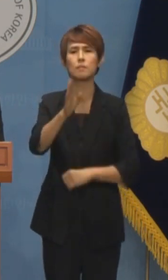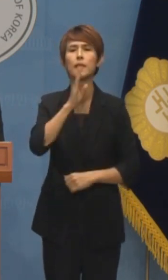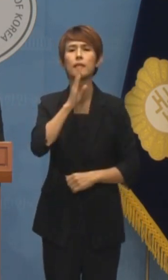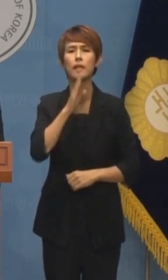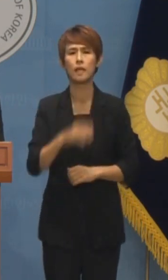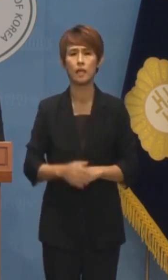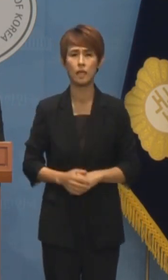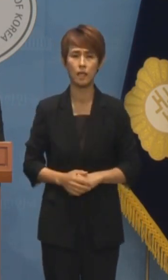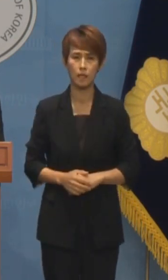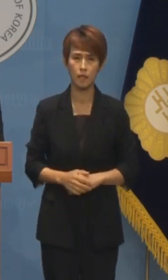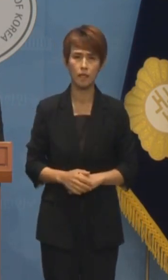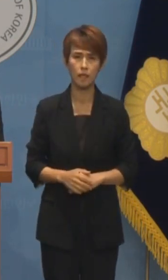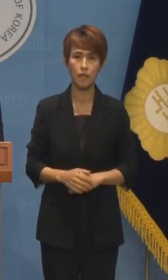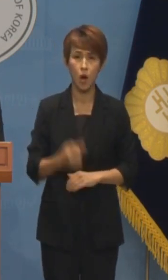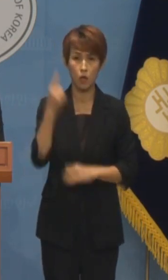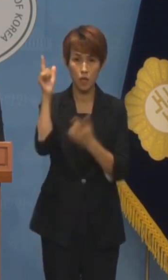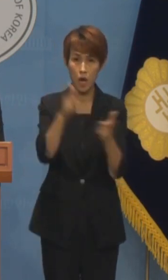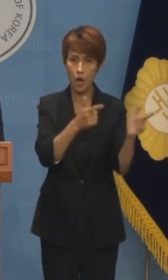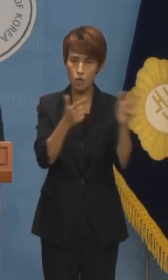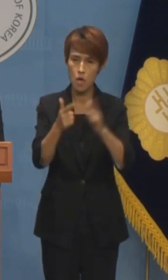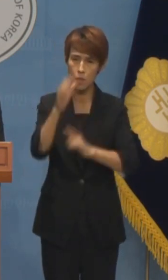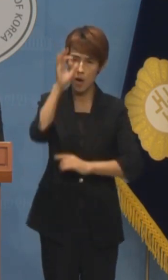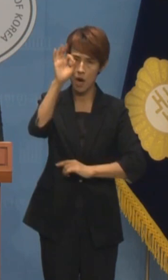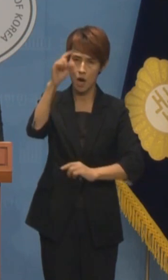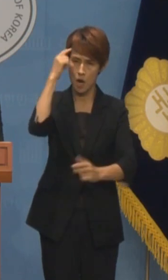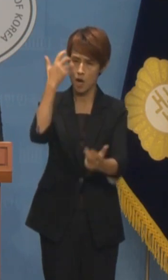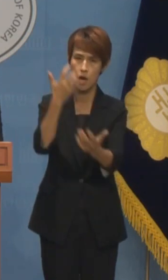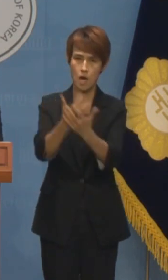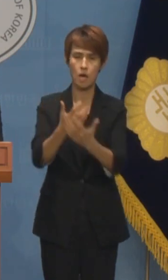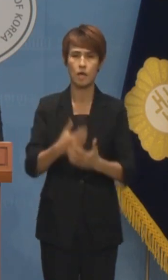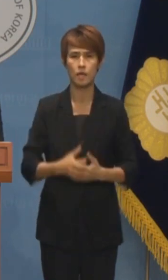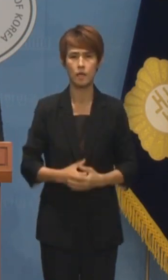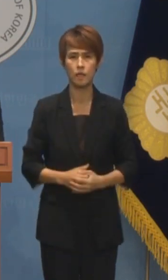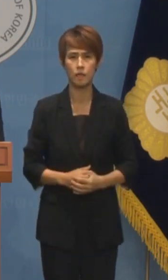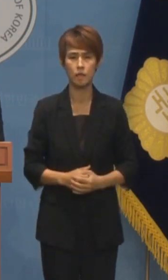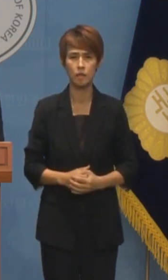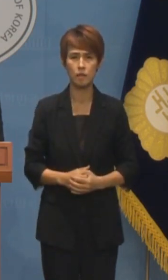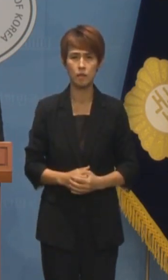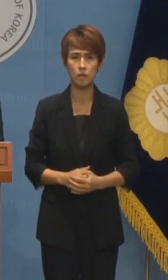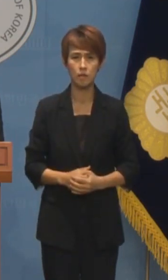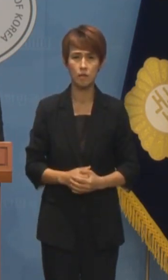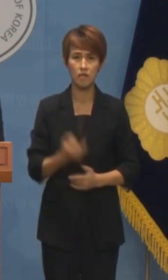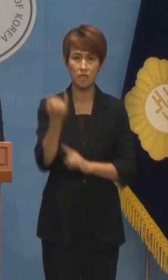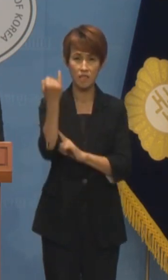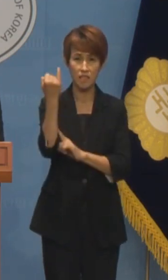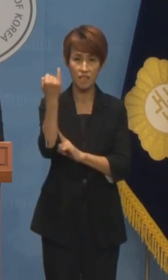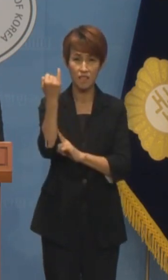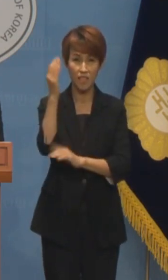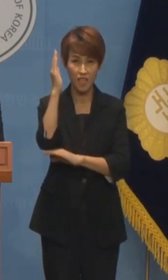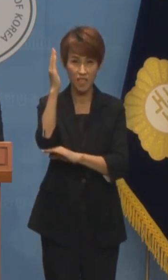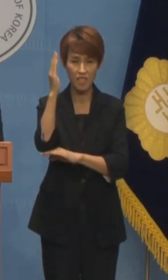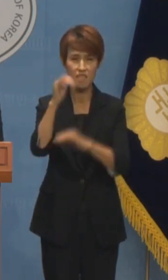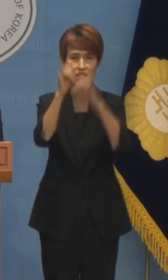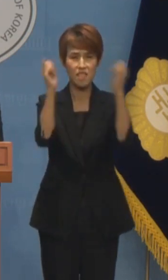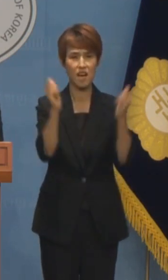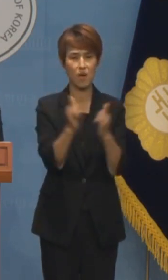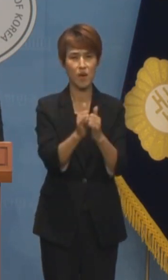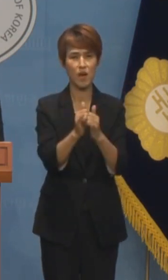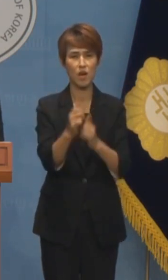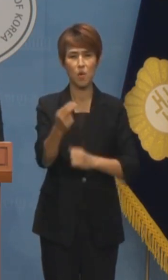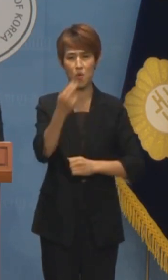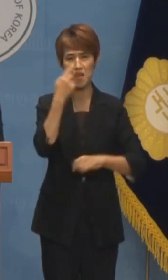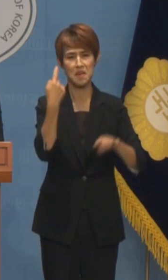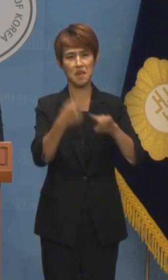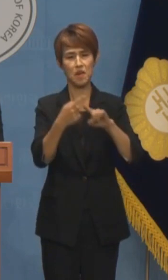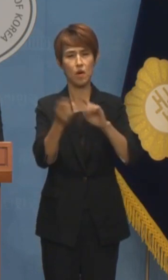무슨 말로 어제 하루의 일을 설명할 수 있겠습니까 그의 입에서 나온 사회적 공기인